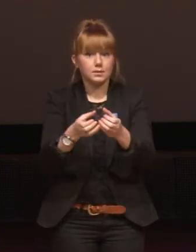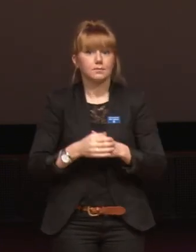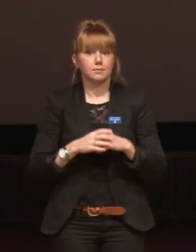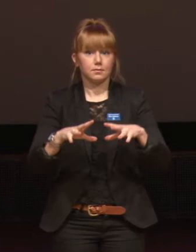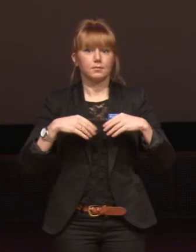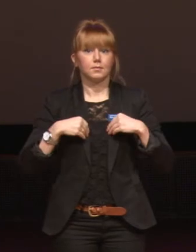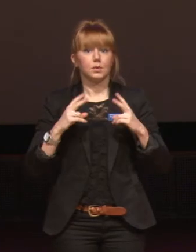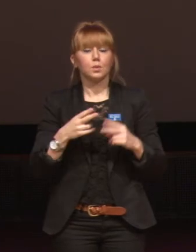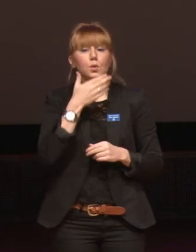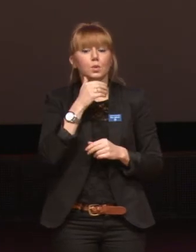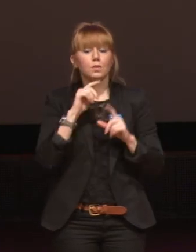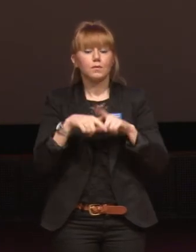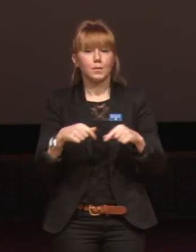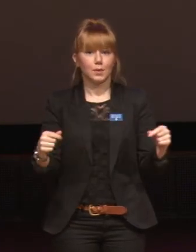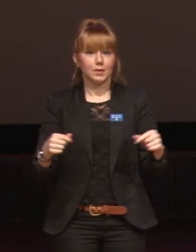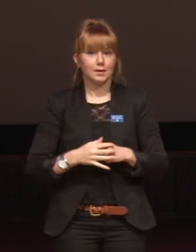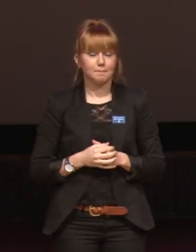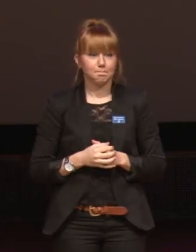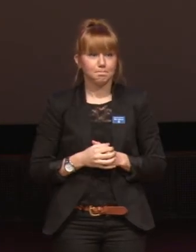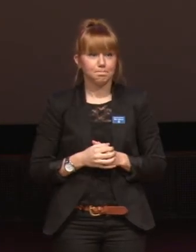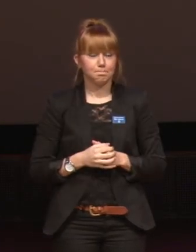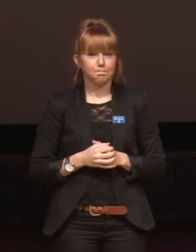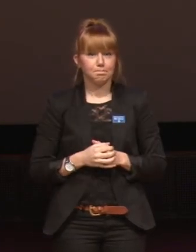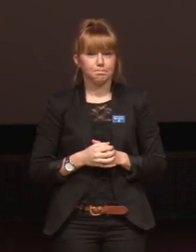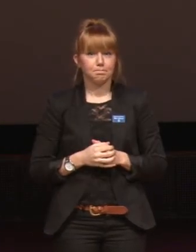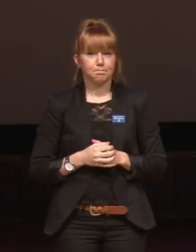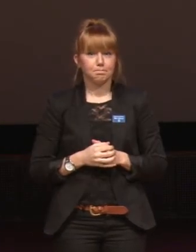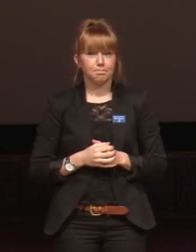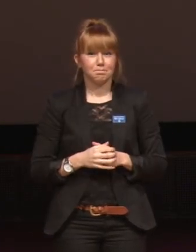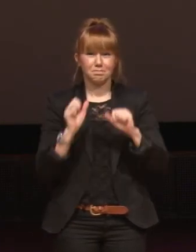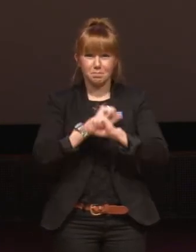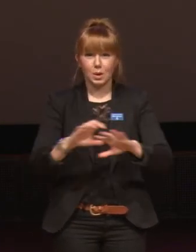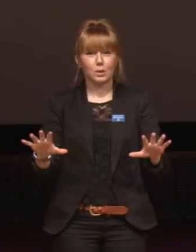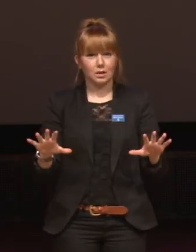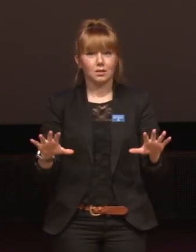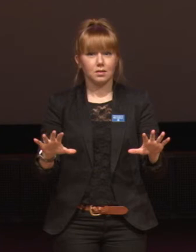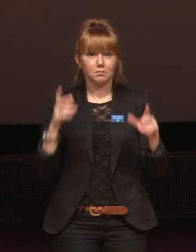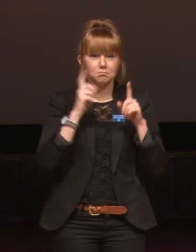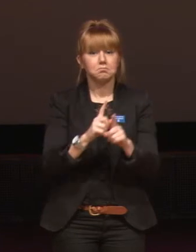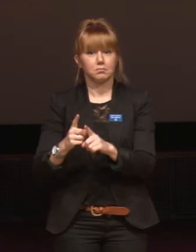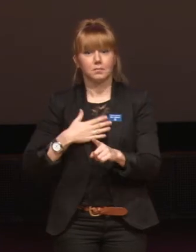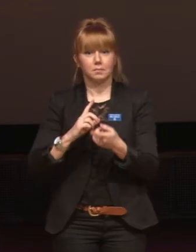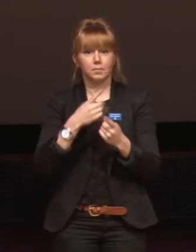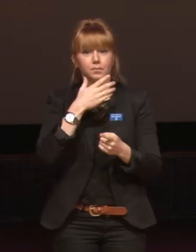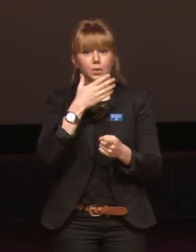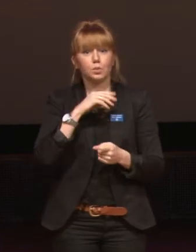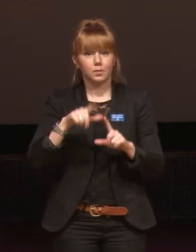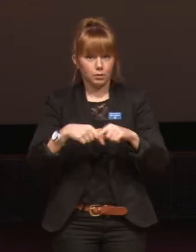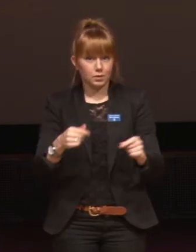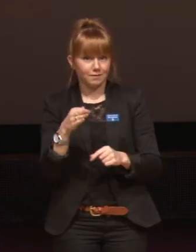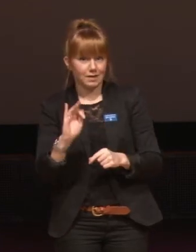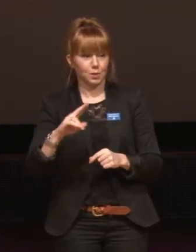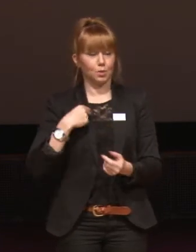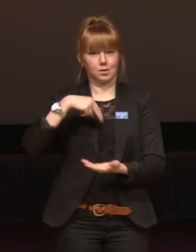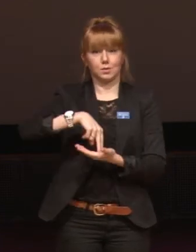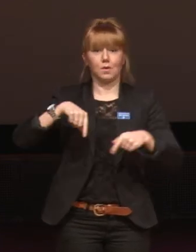antas som ungdomsförbund. Det var med en slående majoritet för att bli FIs ungdomsförbund. Så nu står